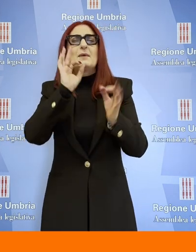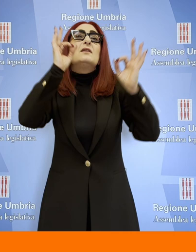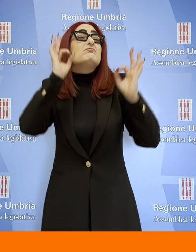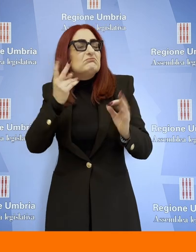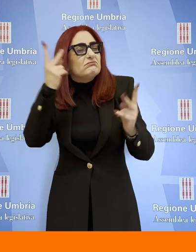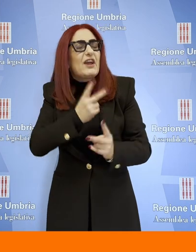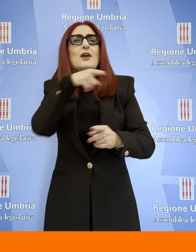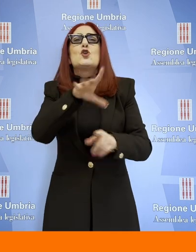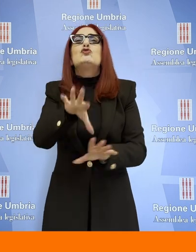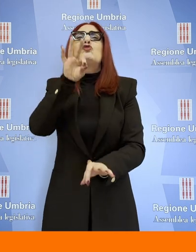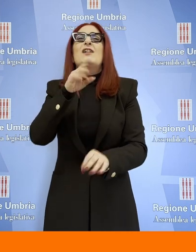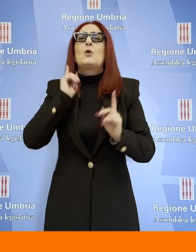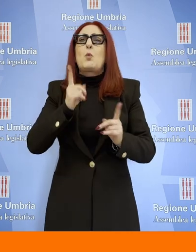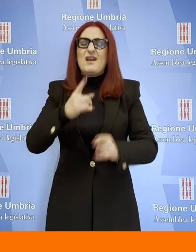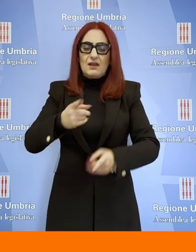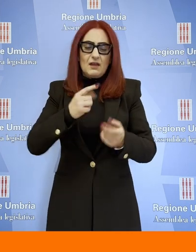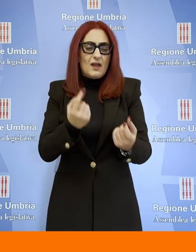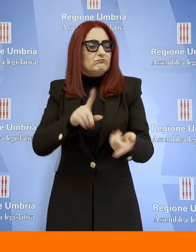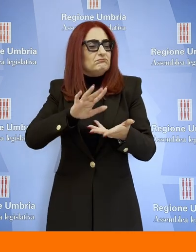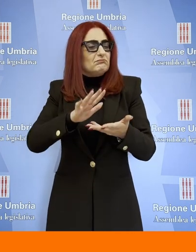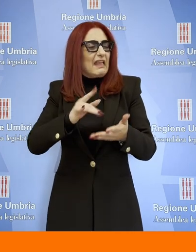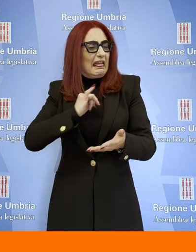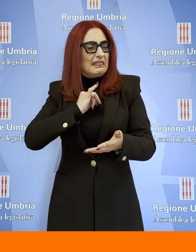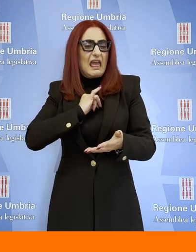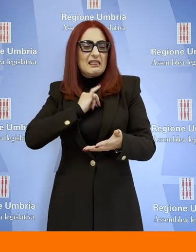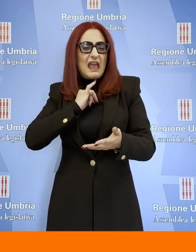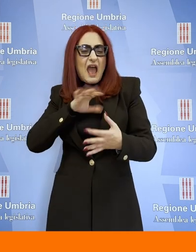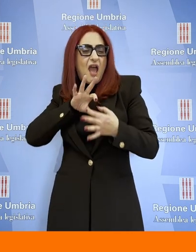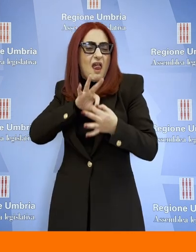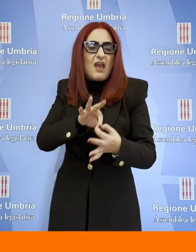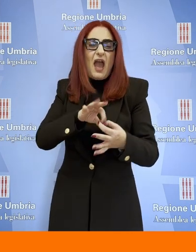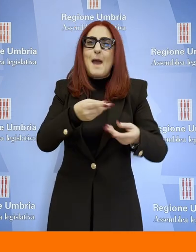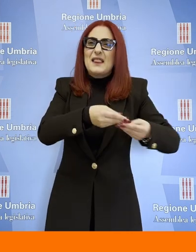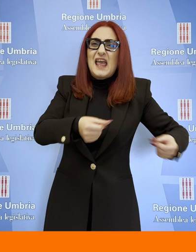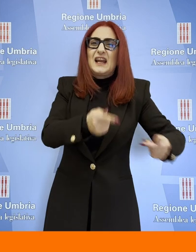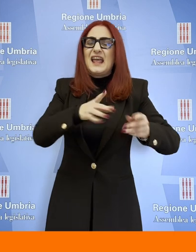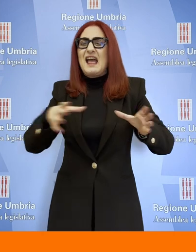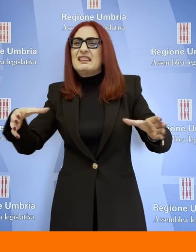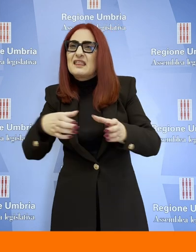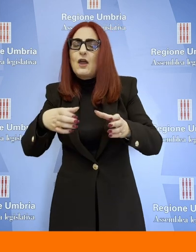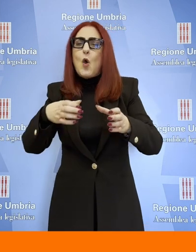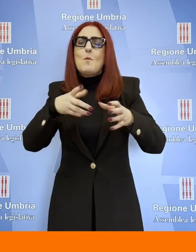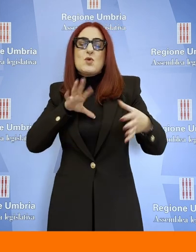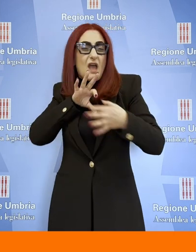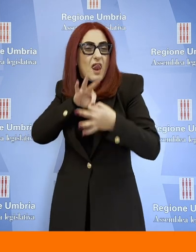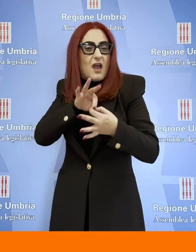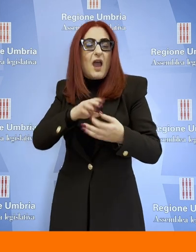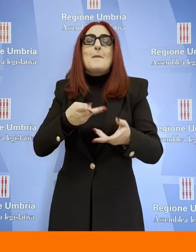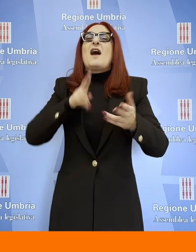legami col proprio territorio e con la propria comunità e credo che questo sia un po' il valore aggiunto di questa riforma che l'Umbria ha